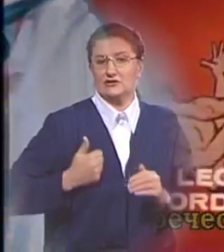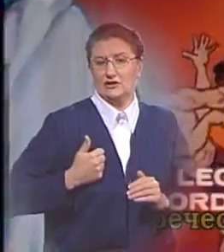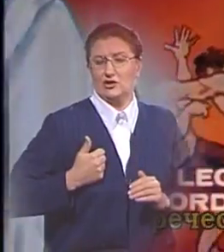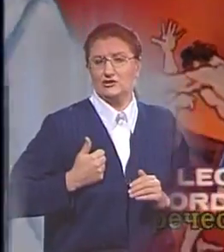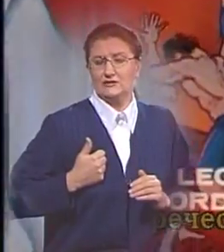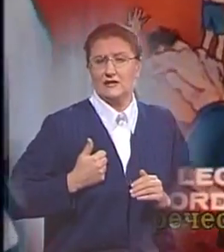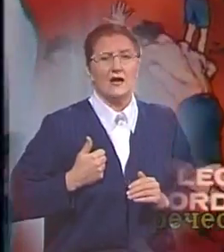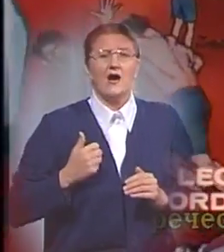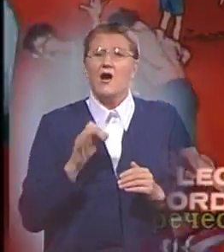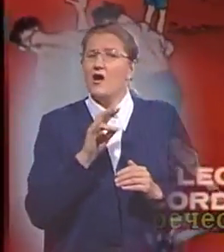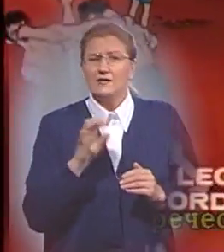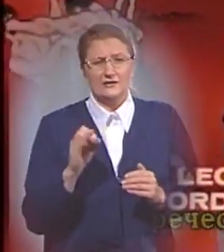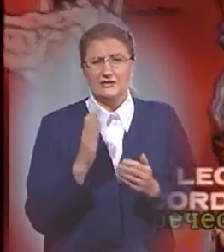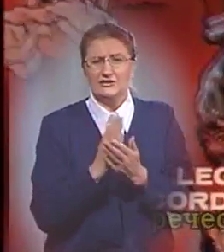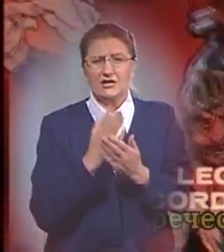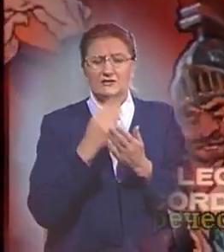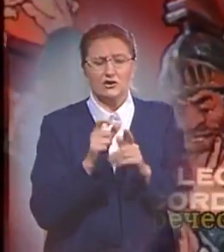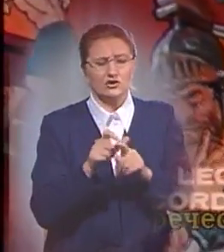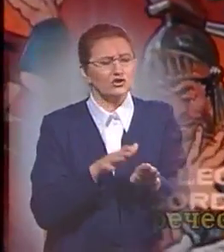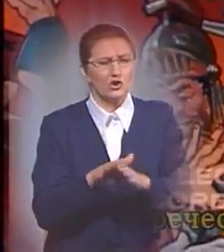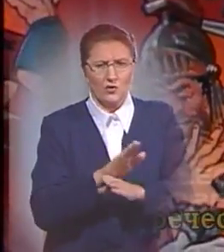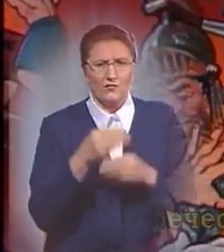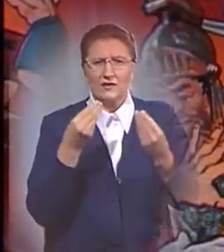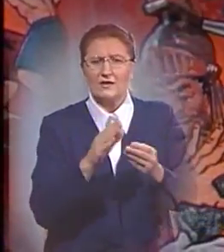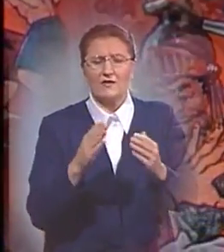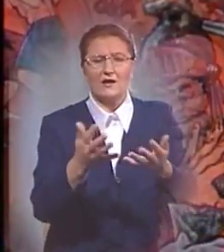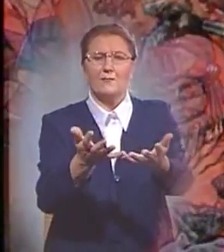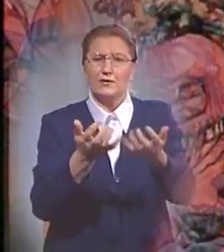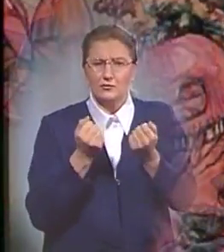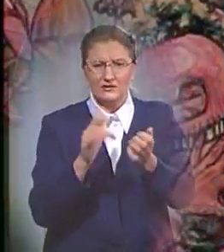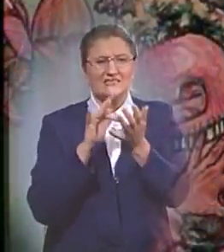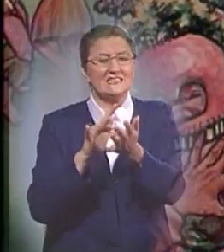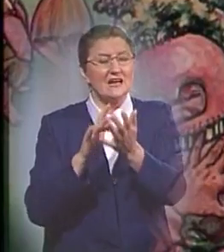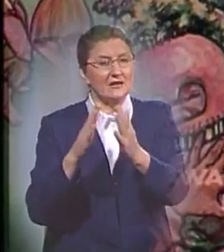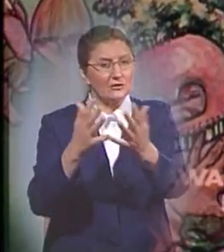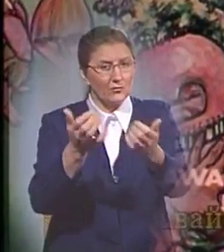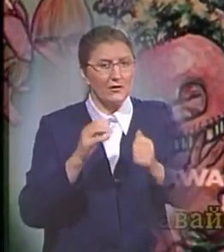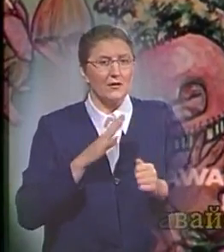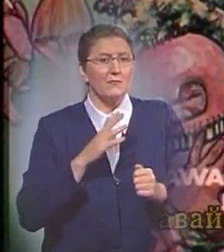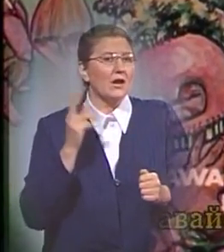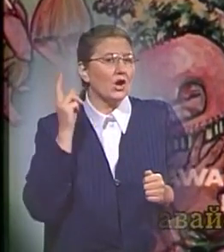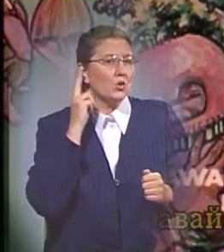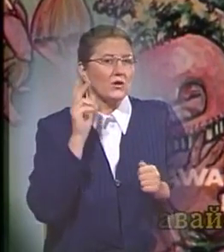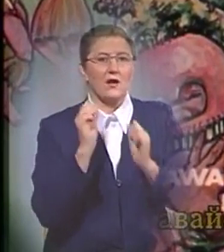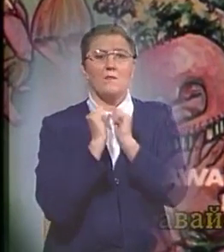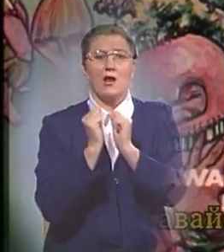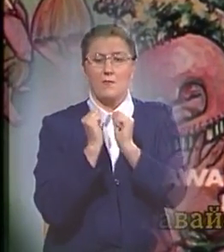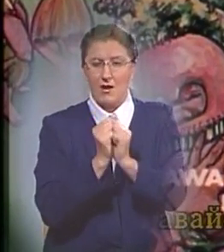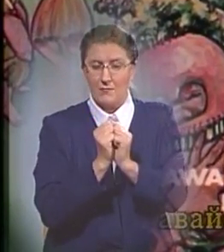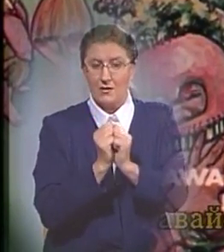они не держали своего слова, не давали приюта странникам, были глухие к мольбам. Прошло много